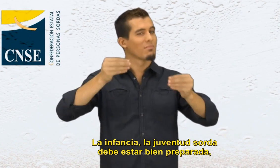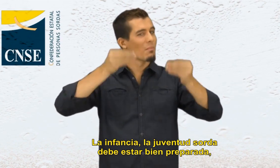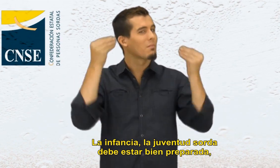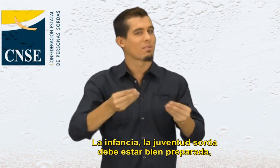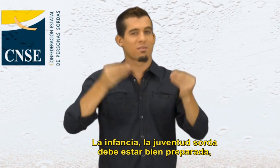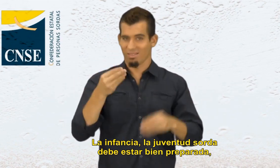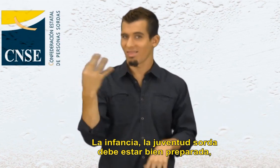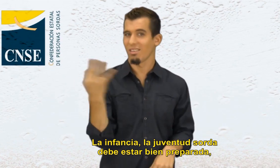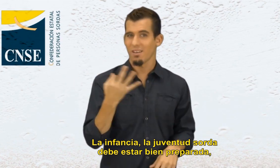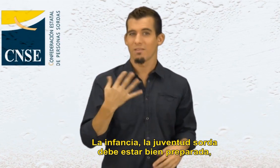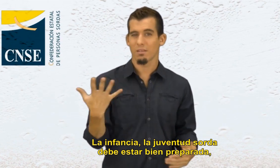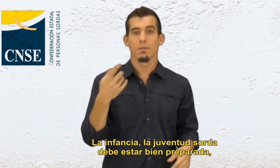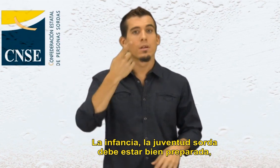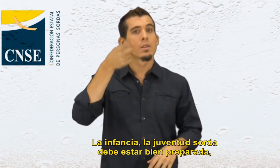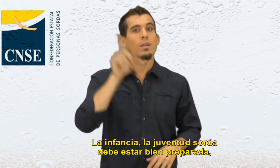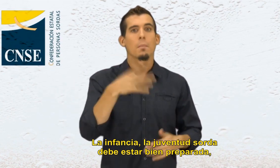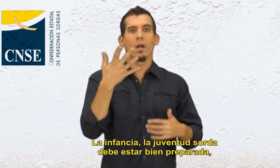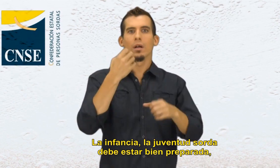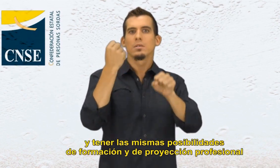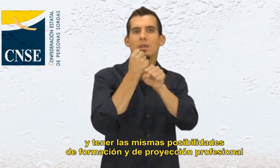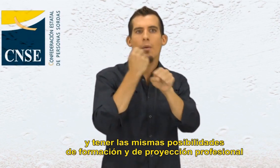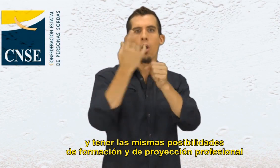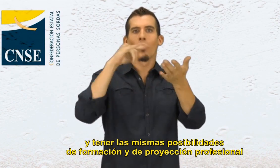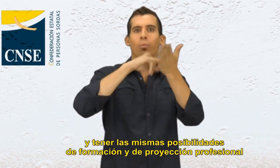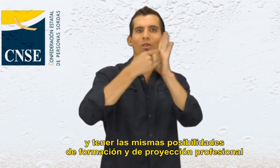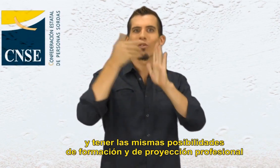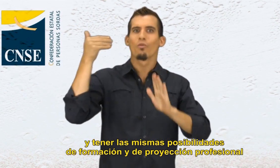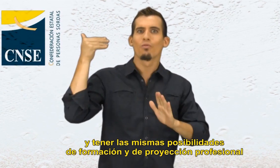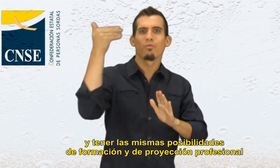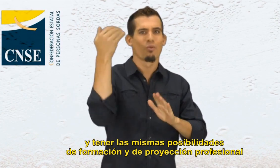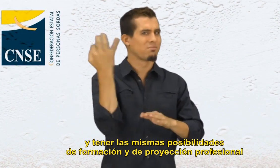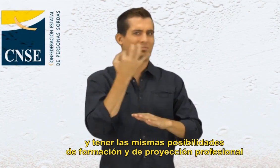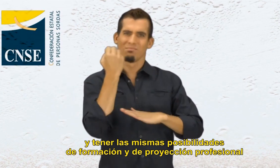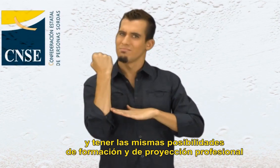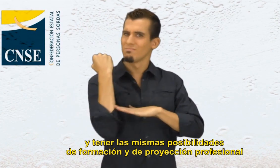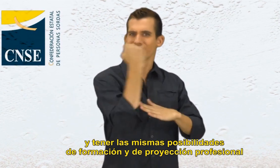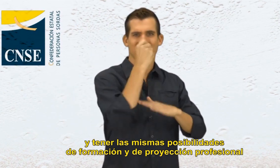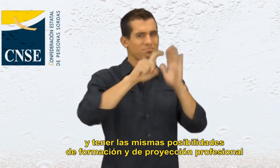estar bien preparada y tener las mismas posibilidades de formación y de proyección profesional que los demás.